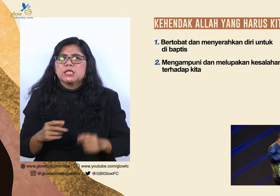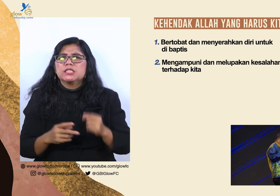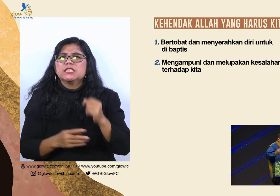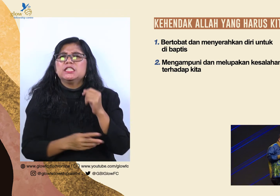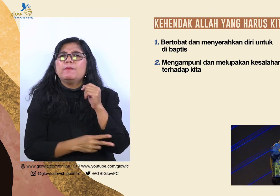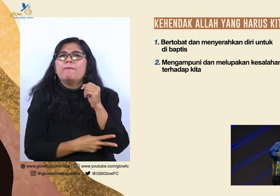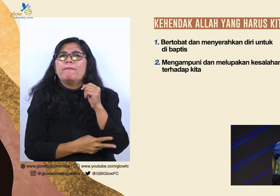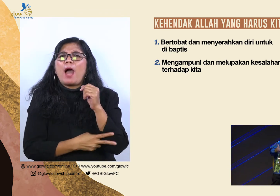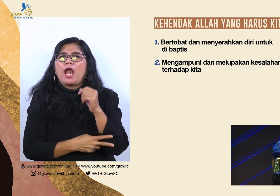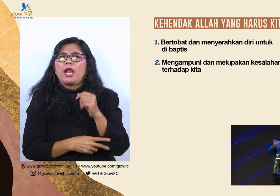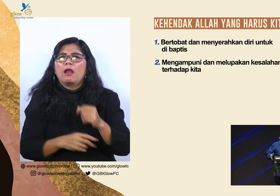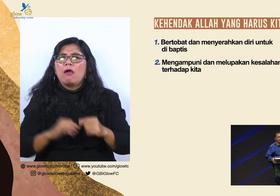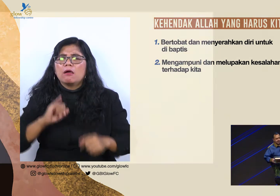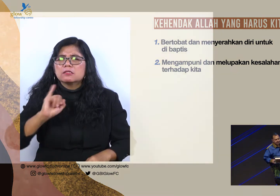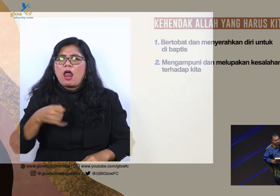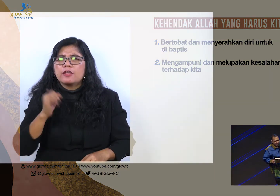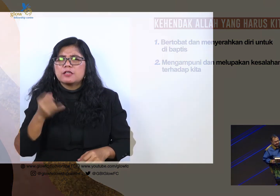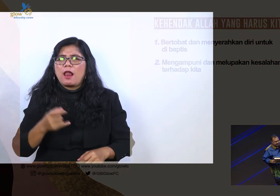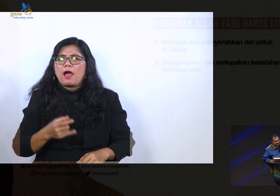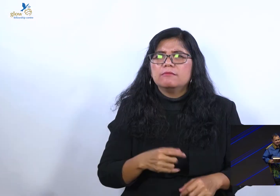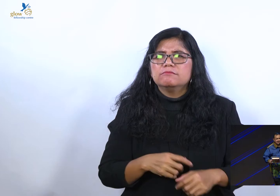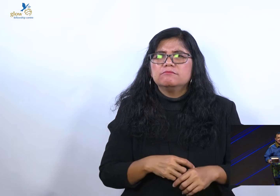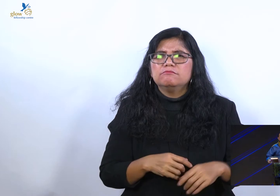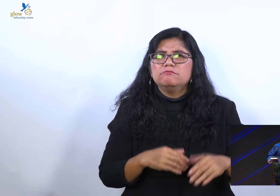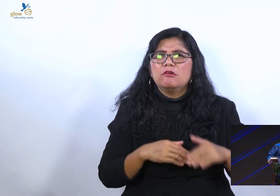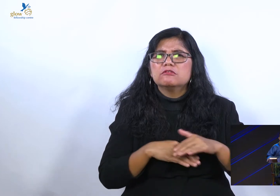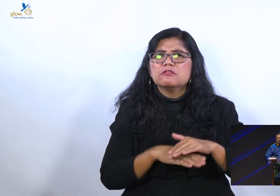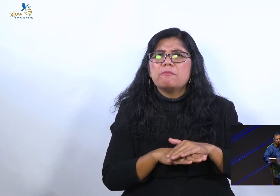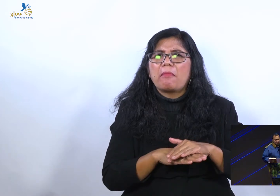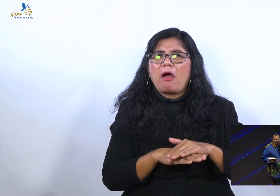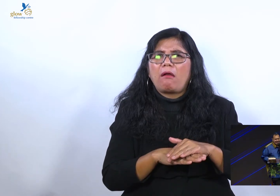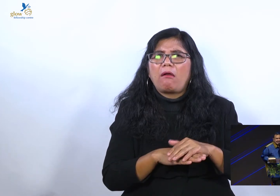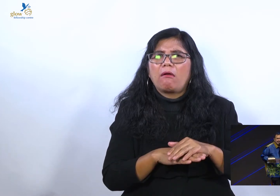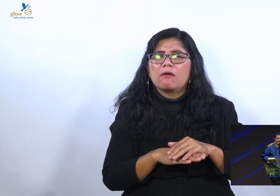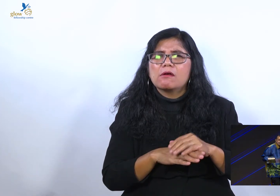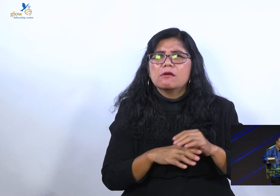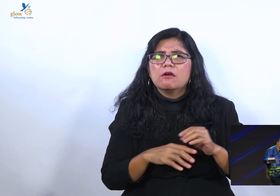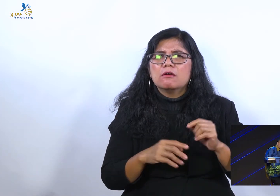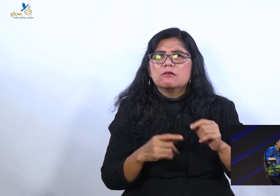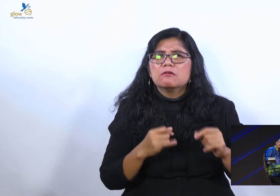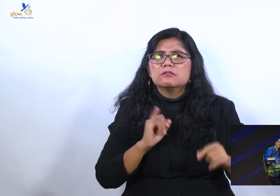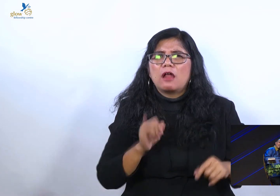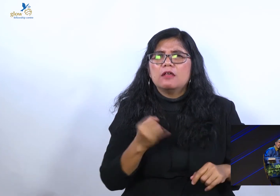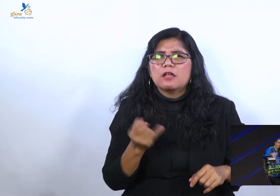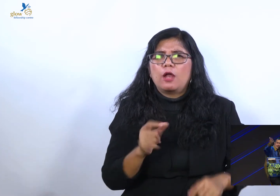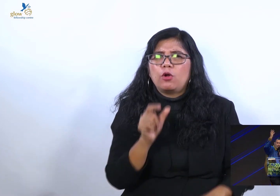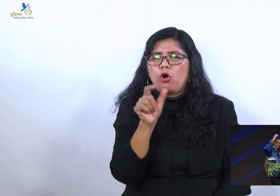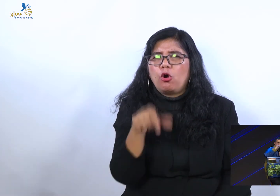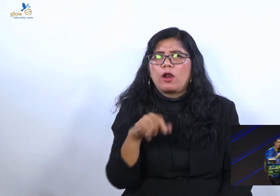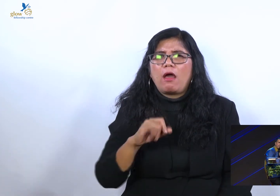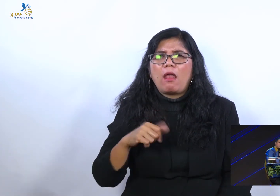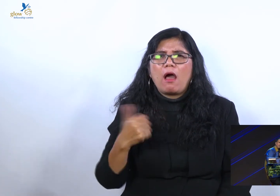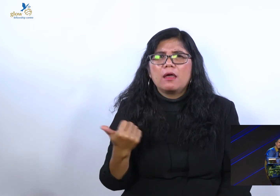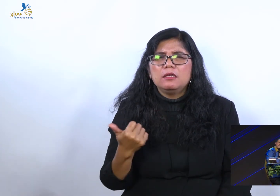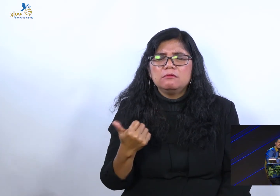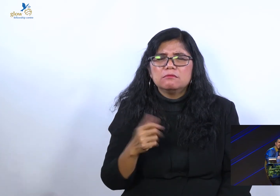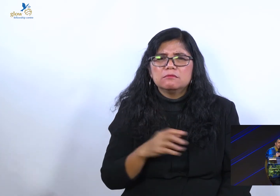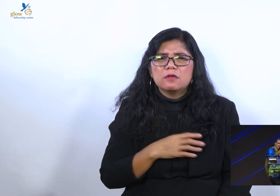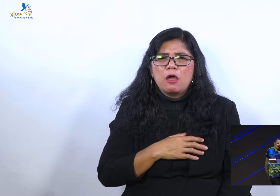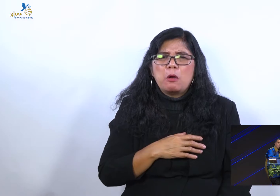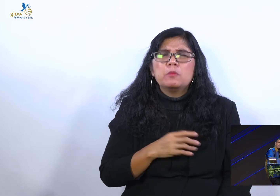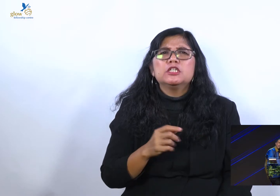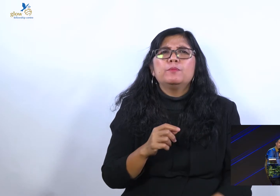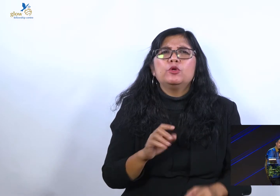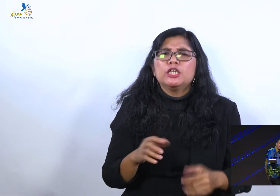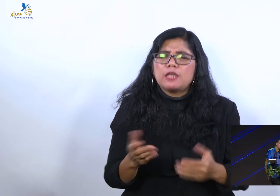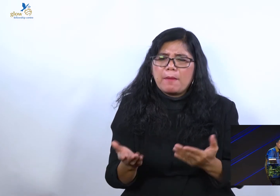kekecewaan dalam hidup kita. Meskipun kita ke gereja, meskipun kita baca alkitab, meskipun kita jadi pemuji di gereja,